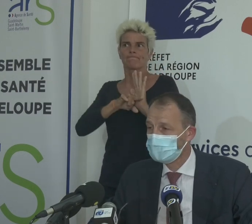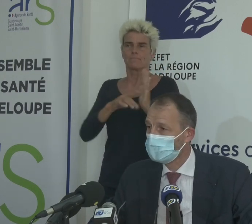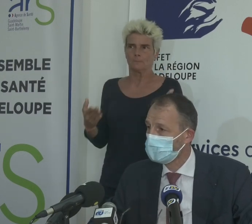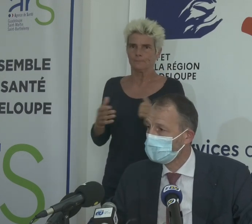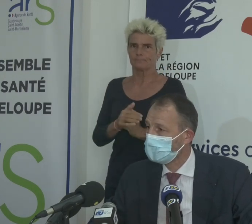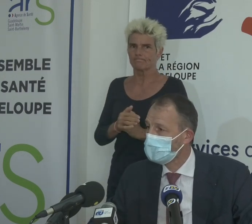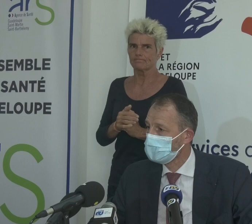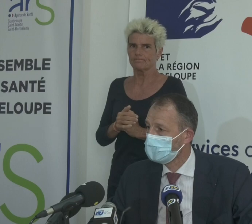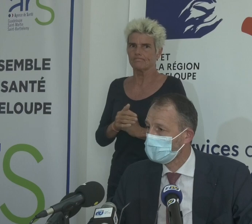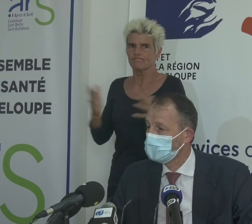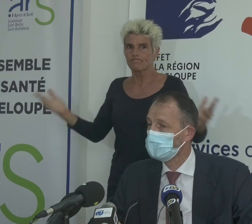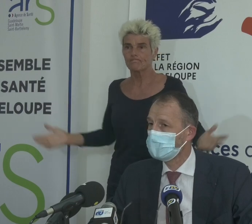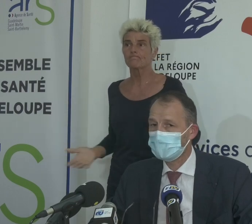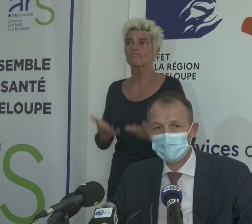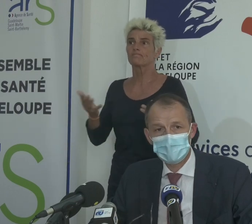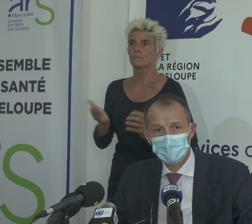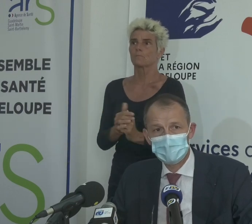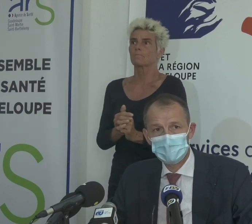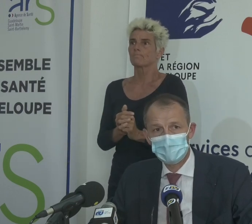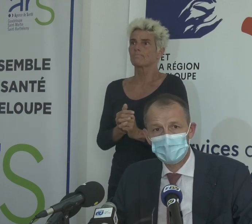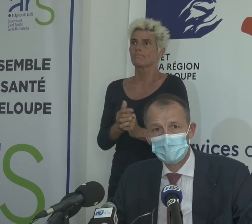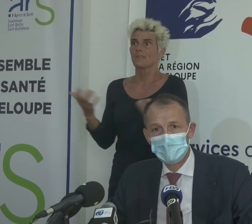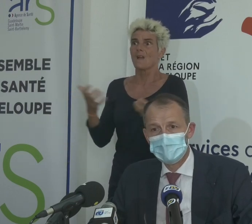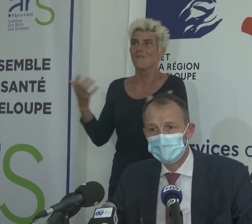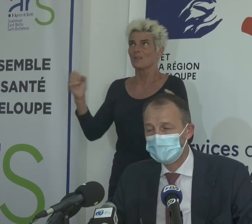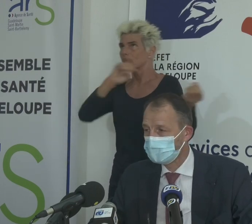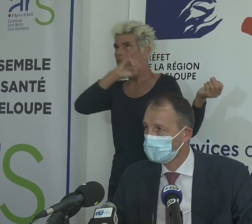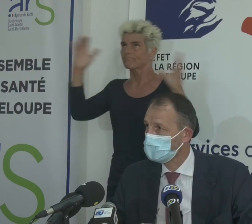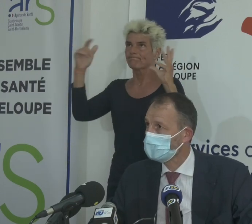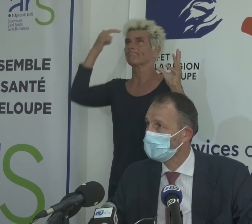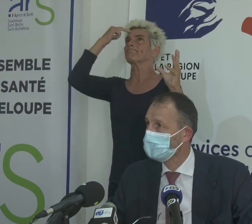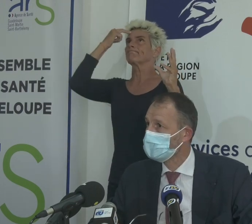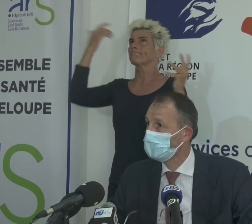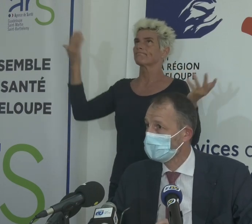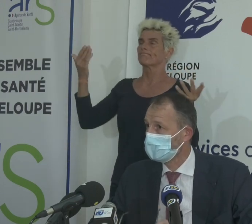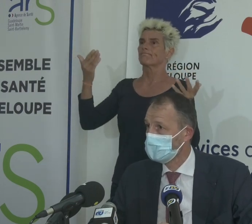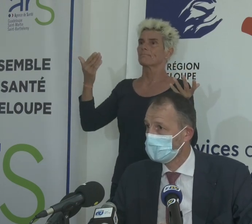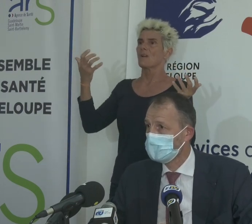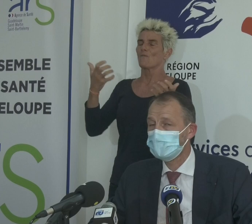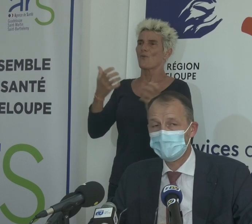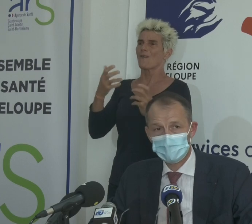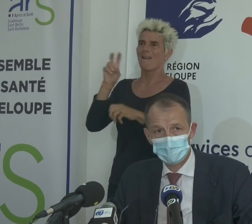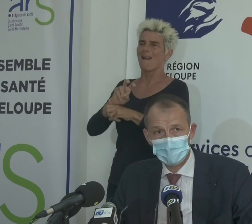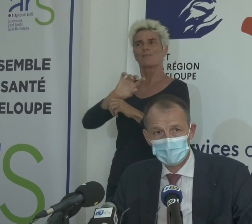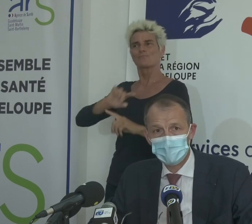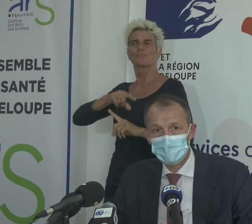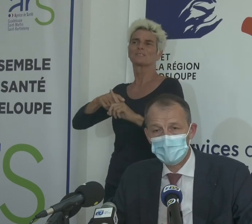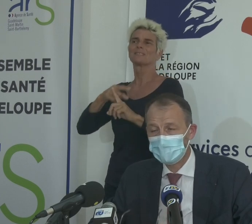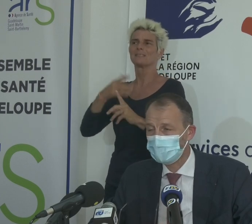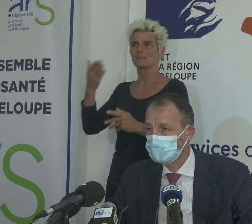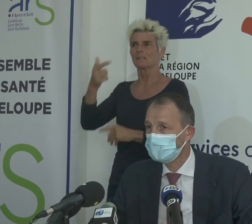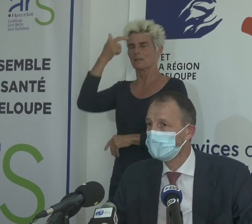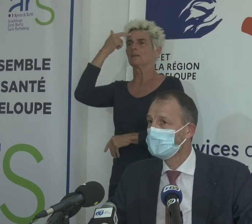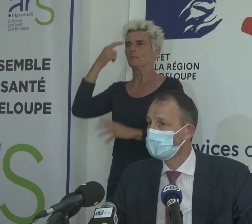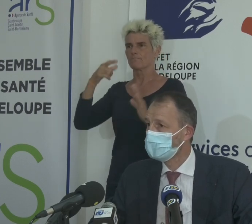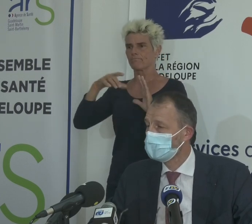Moi, je veux continuer à garder cette idée en tête en disant que les mesures que nous avons mises en place et la façon dont elles sont appliquées, et je